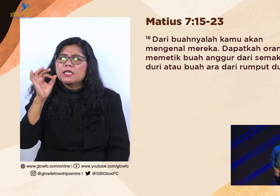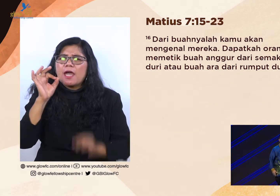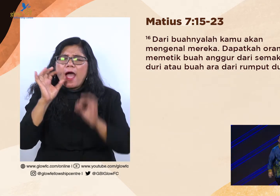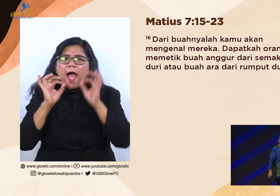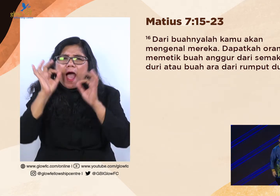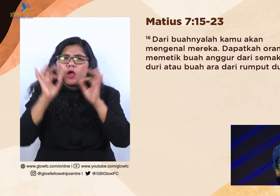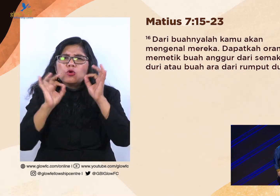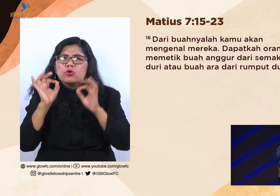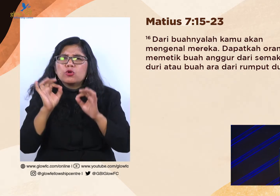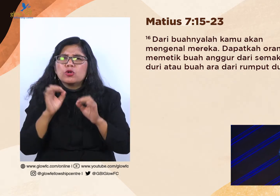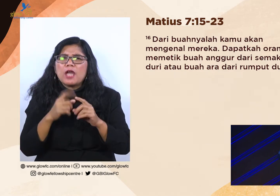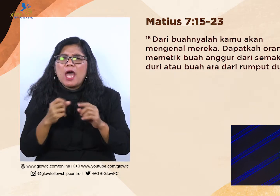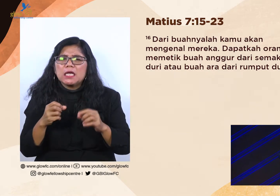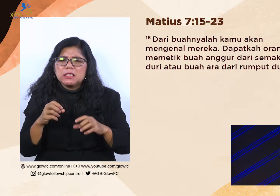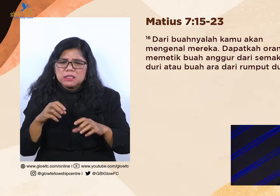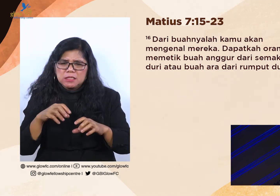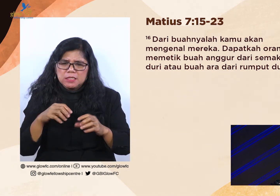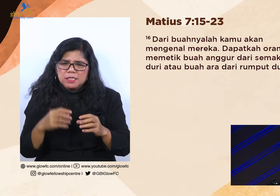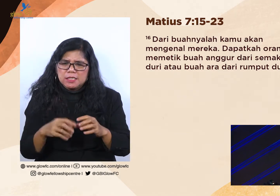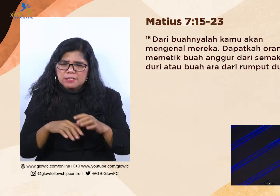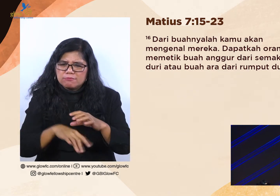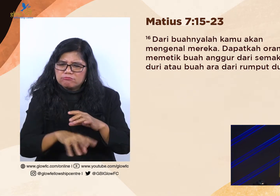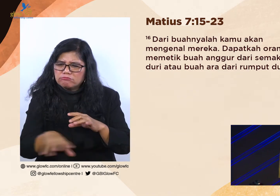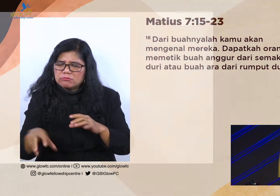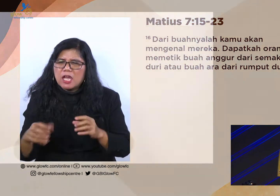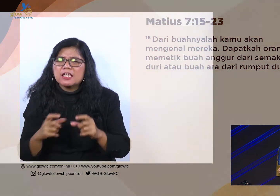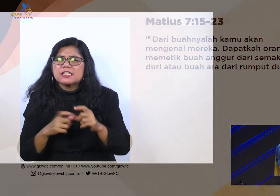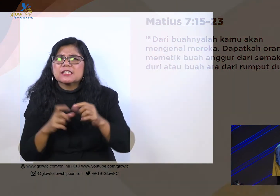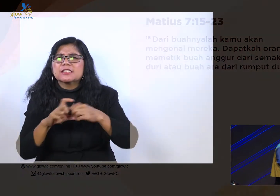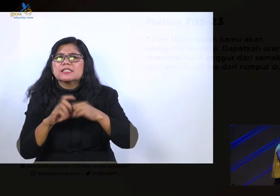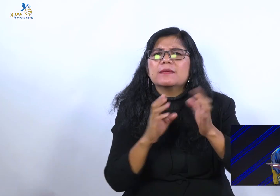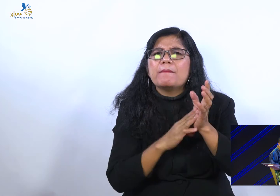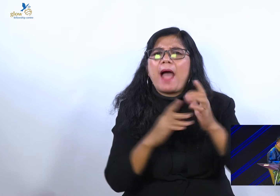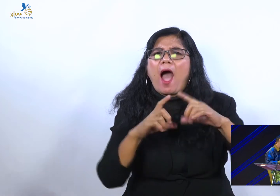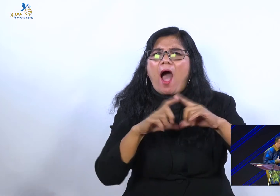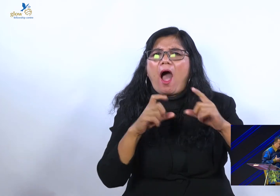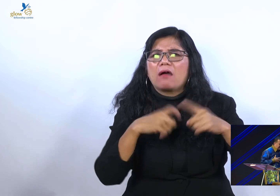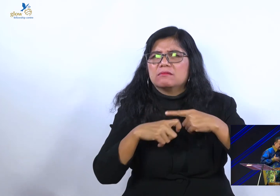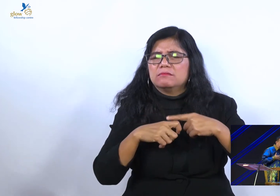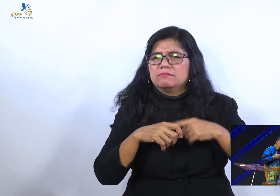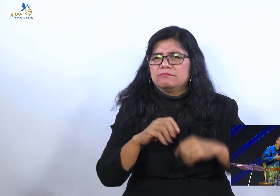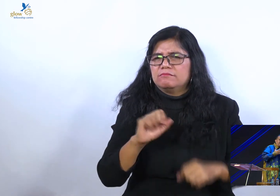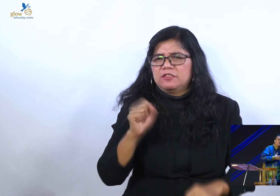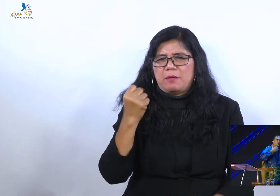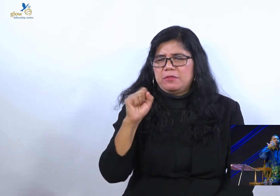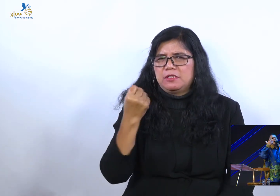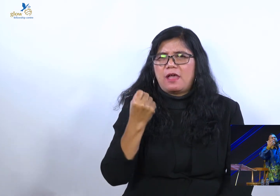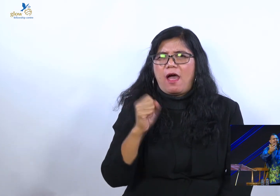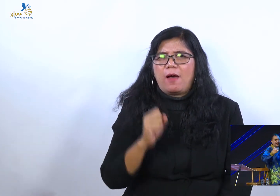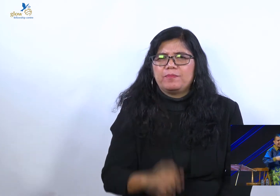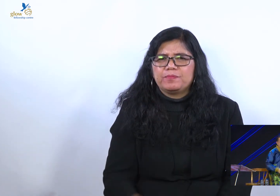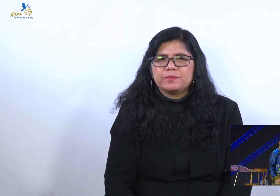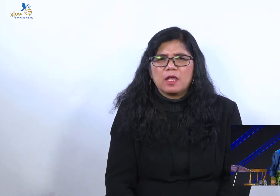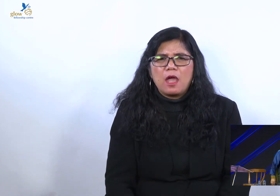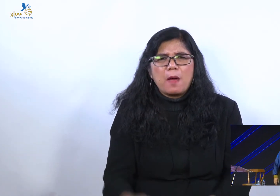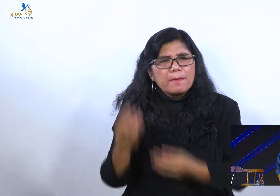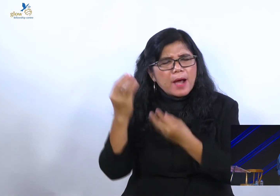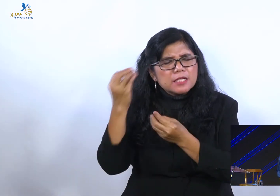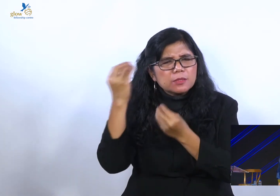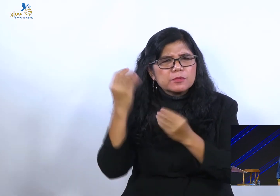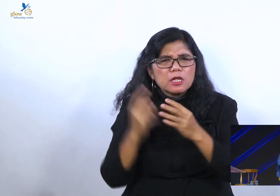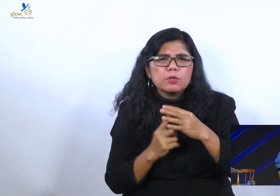perpecahan, pengajaran sudah pengajaran kesombongan, pengajaran sudah pengajaran yang hanya menonjolkan diri.